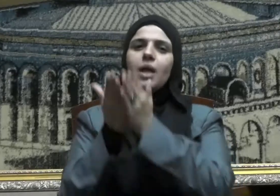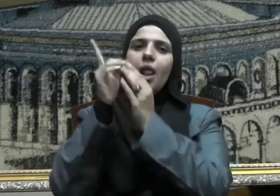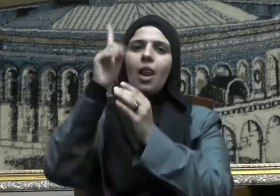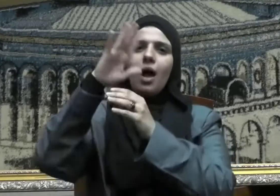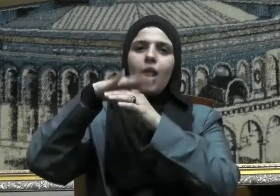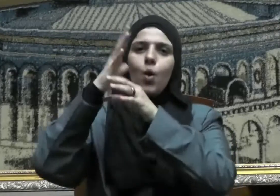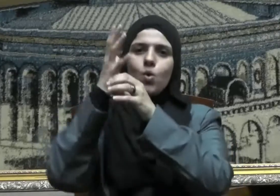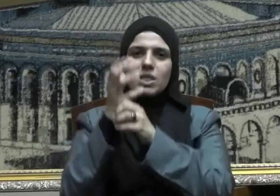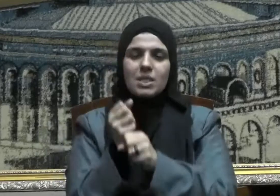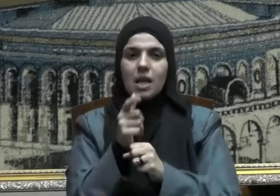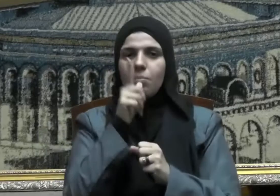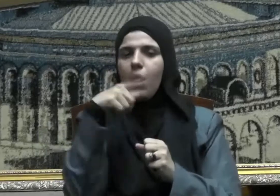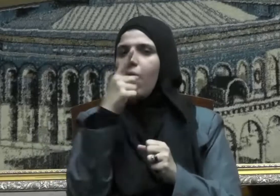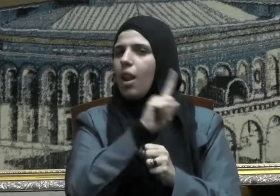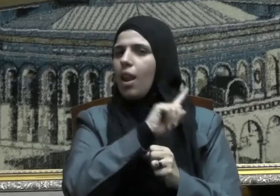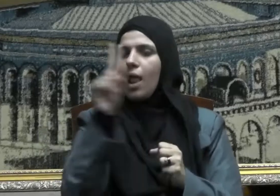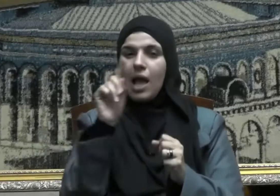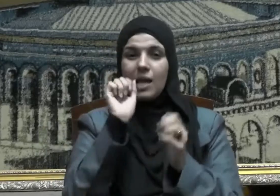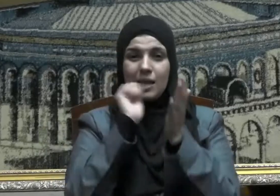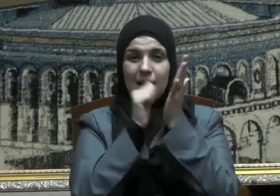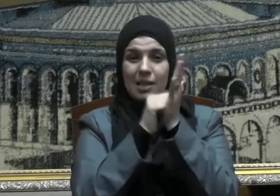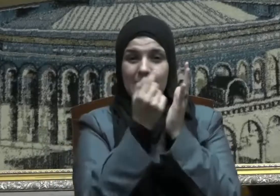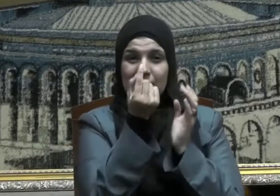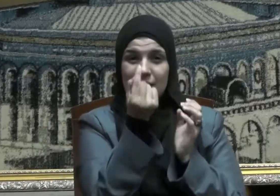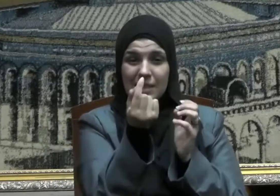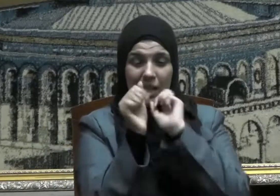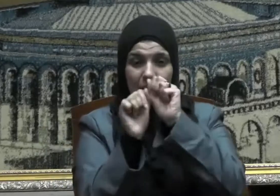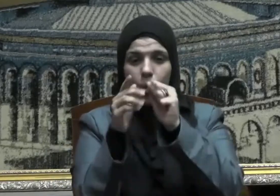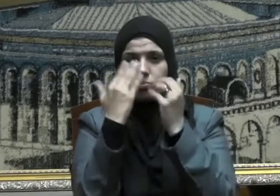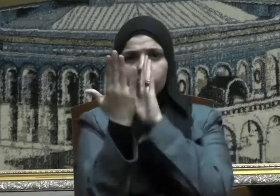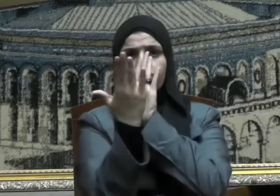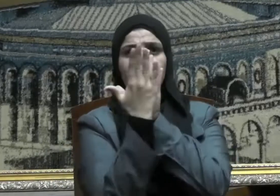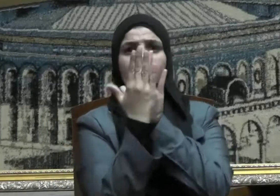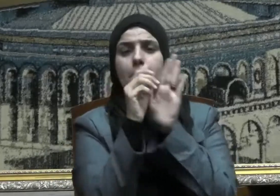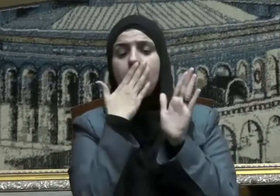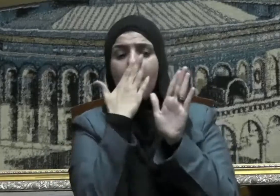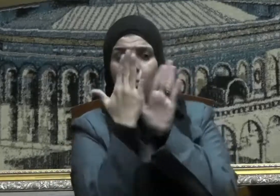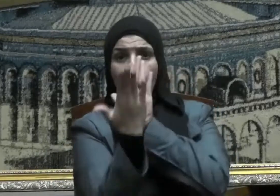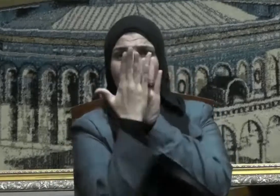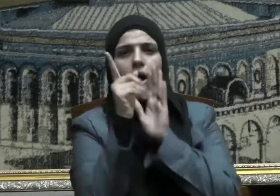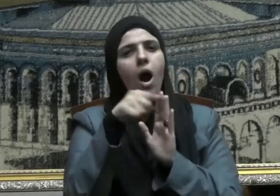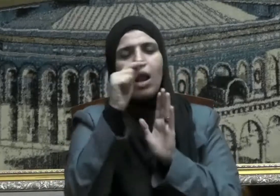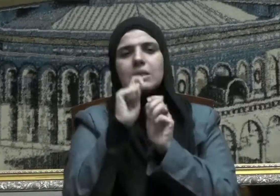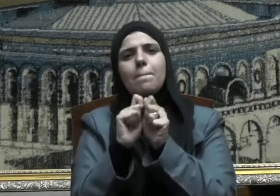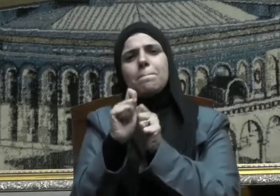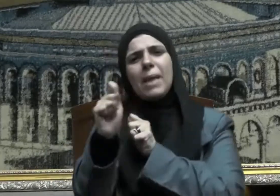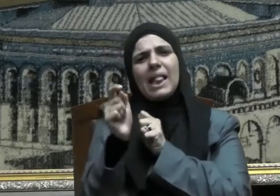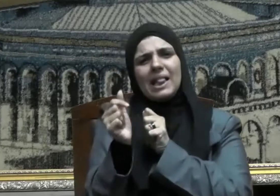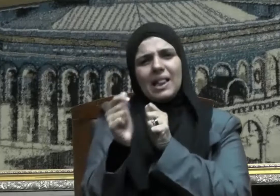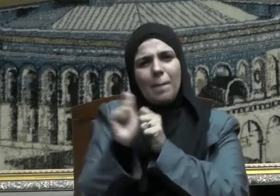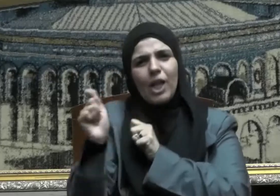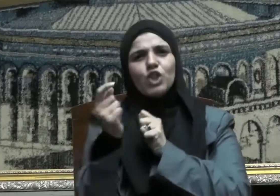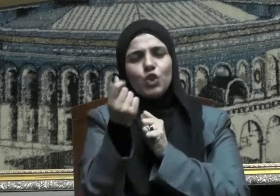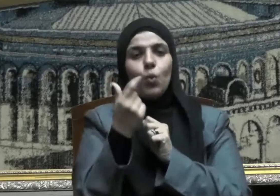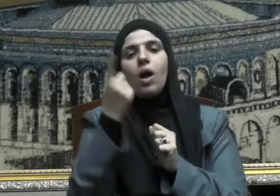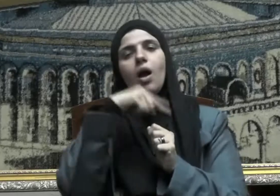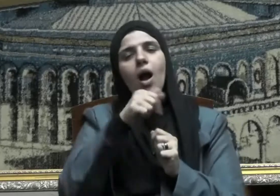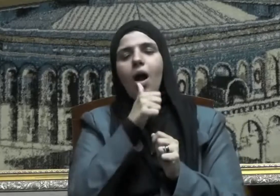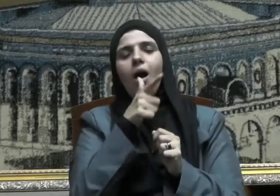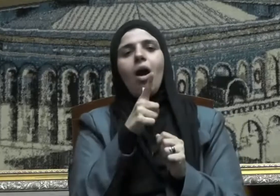صلى الله عليه وسلم لا تستأذن وأنت مستقبل الباب وقد ورد